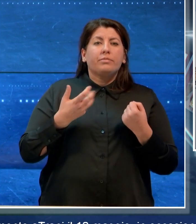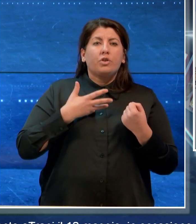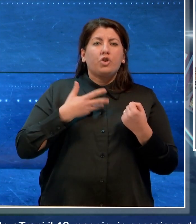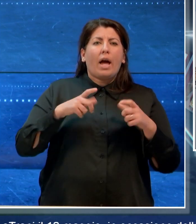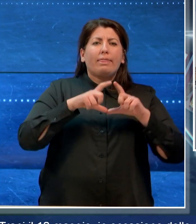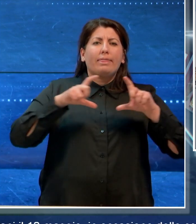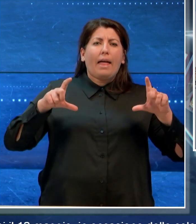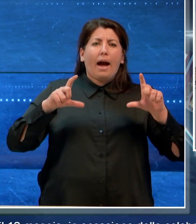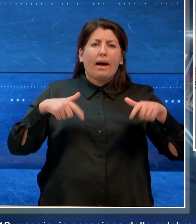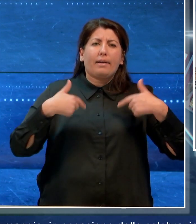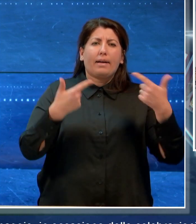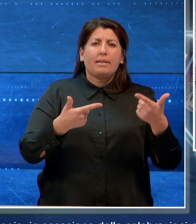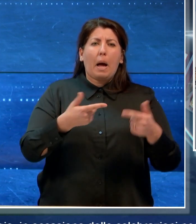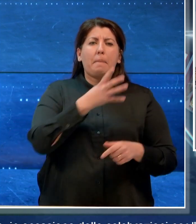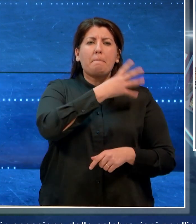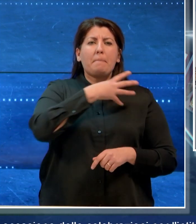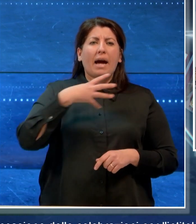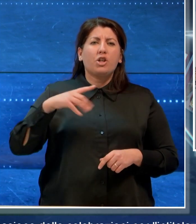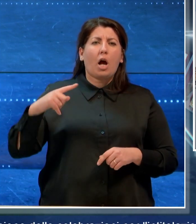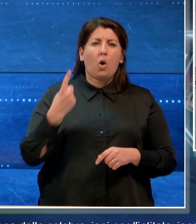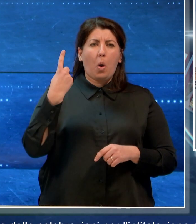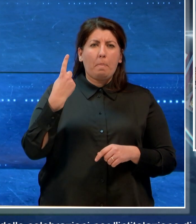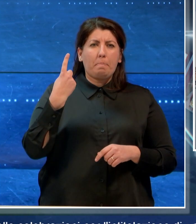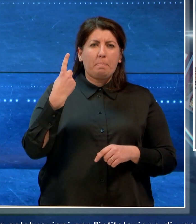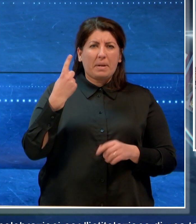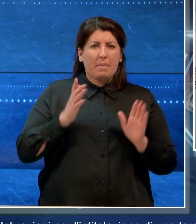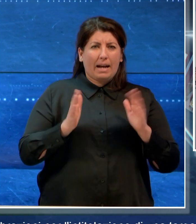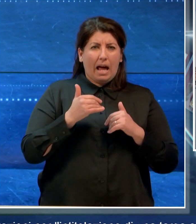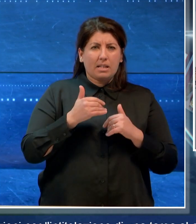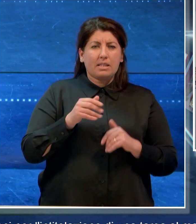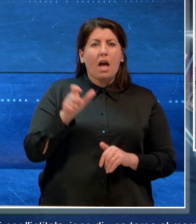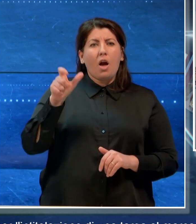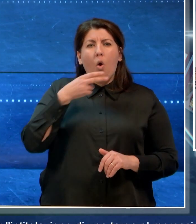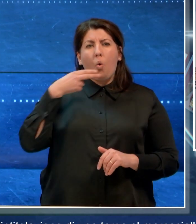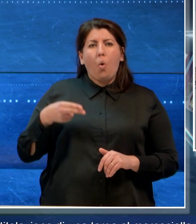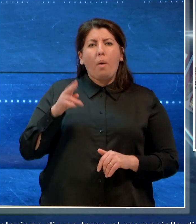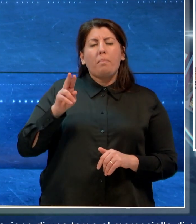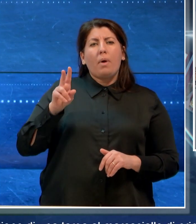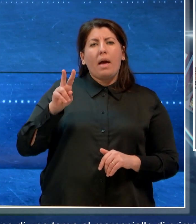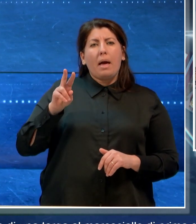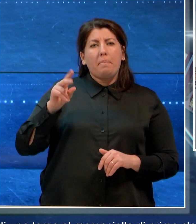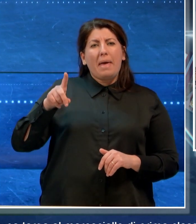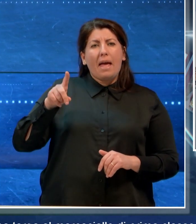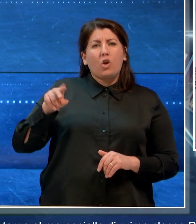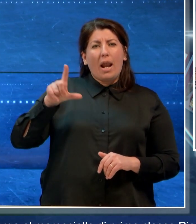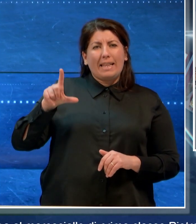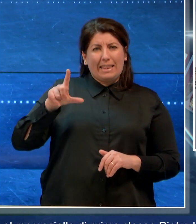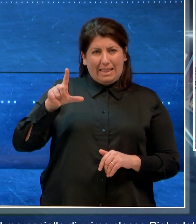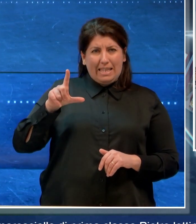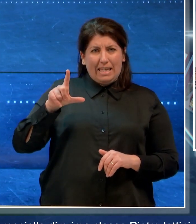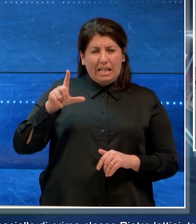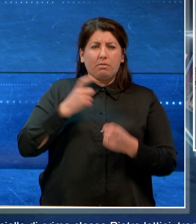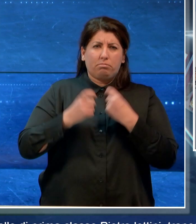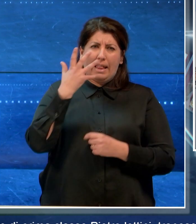targa al maresciallo di prima classe Pietro Lettini, tranese, medaglia d'argento